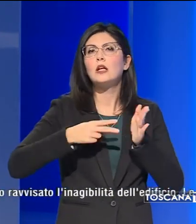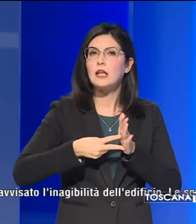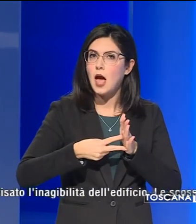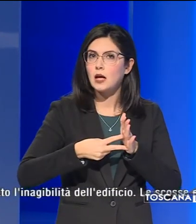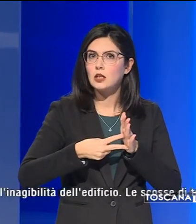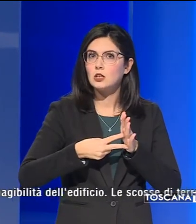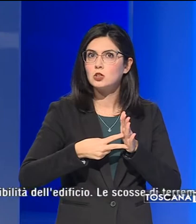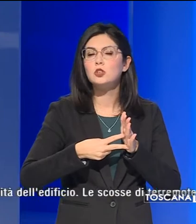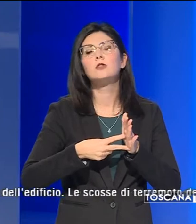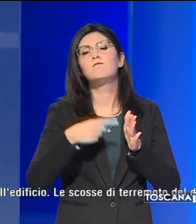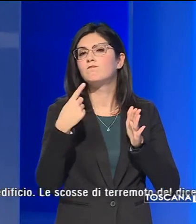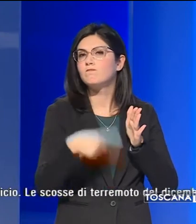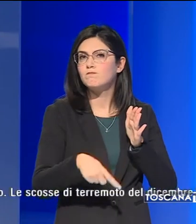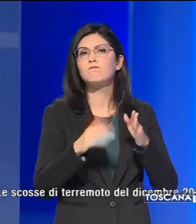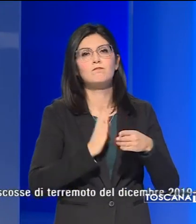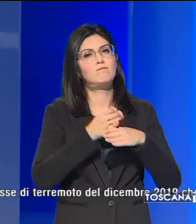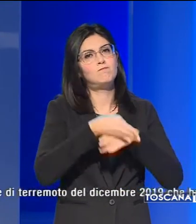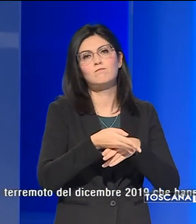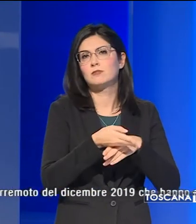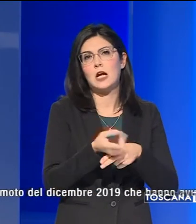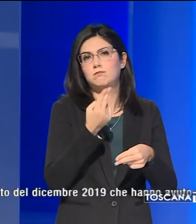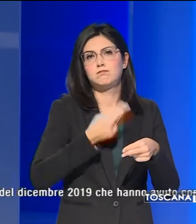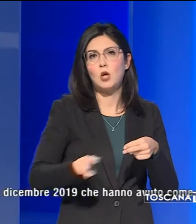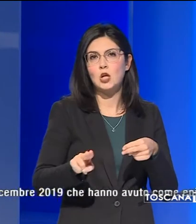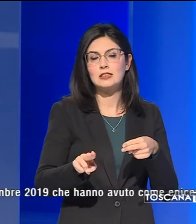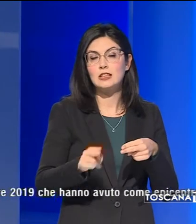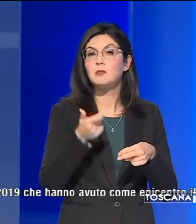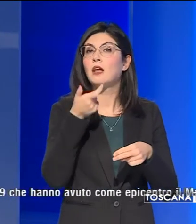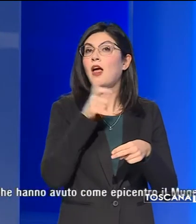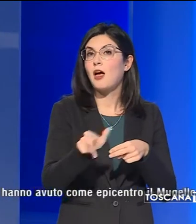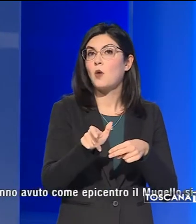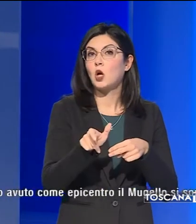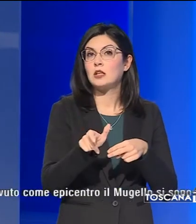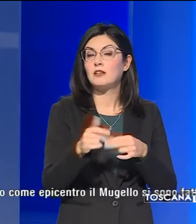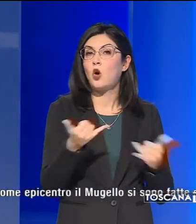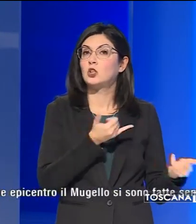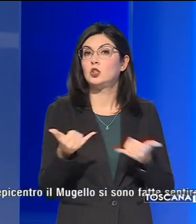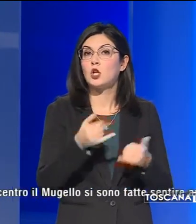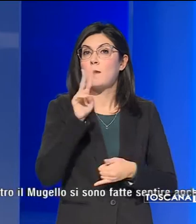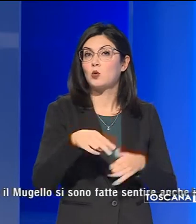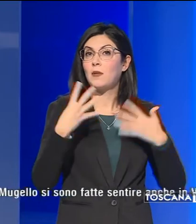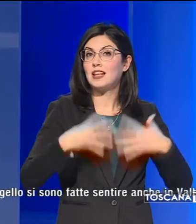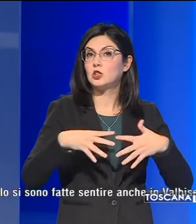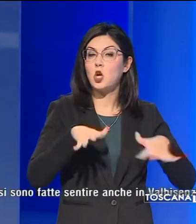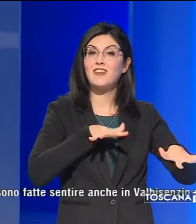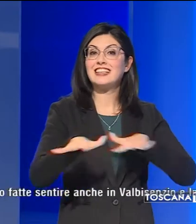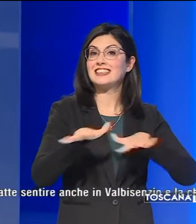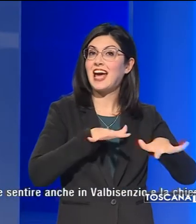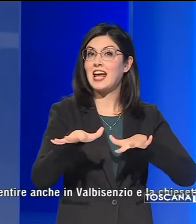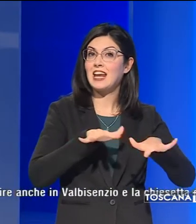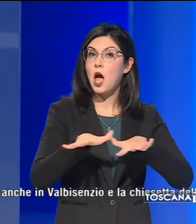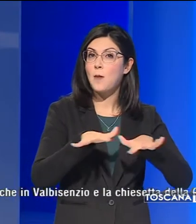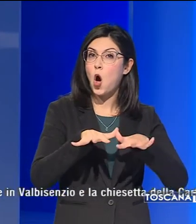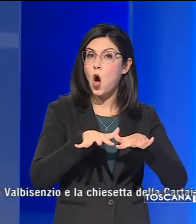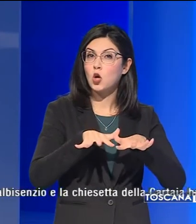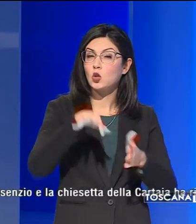ravvisato l'inagibilità dell'edificio. Le scosse di terremoto del dicembre 2019 che hanno avuto come